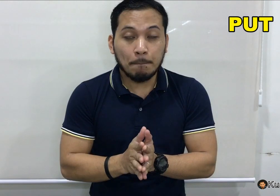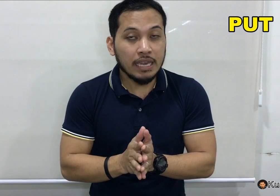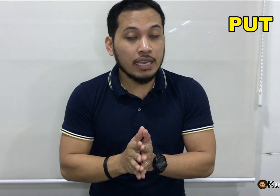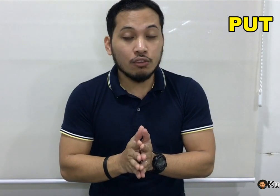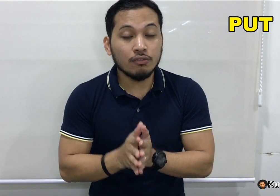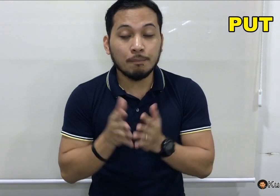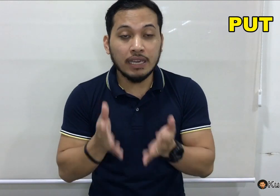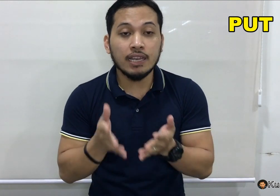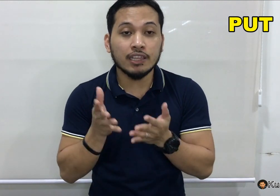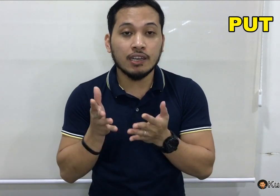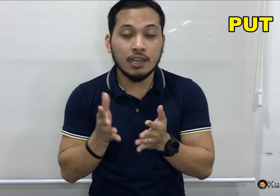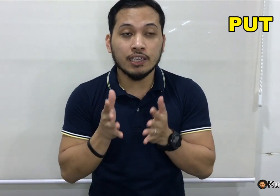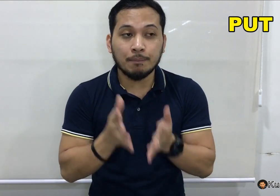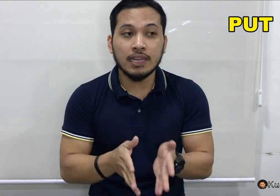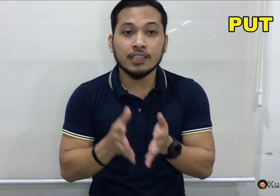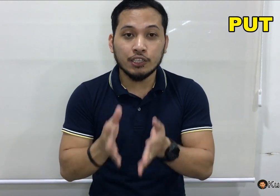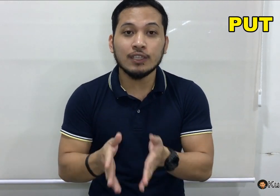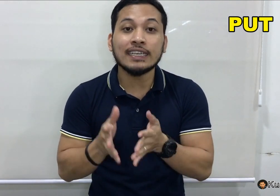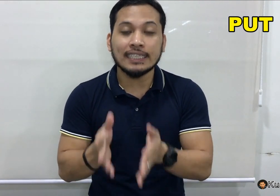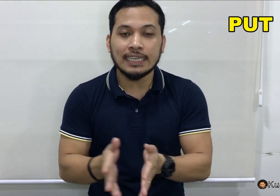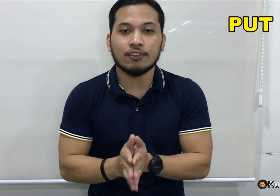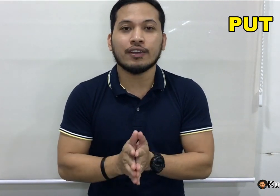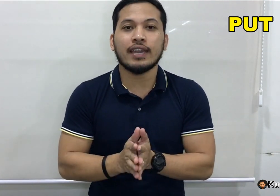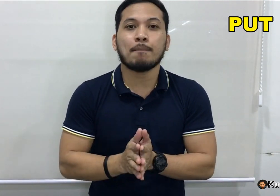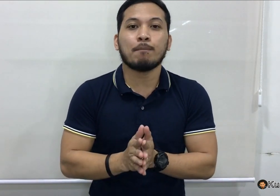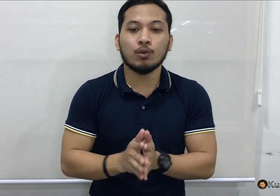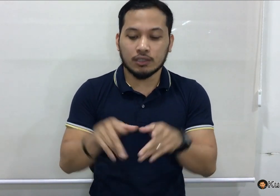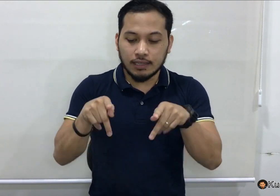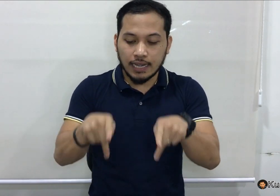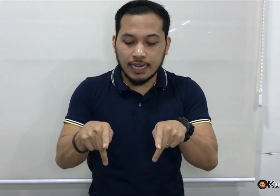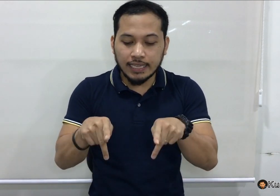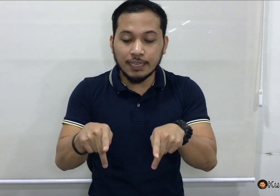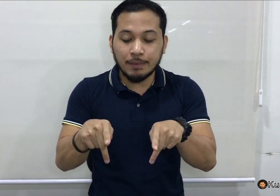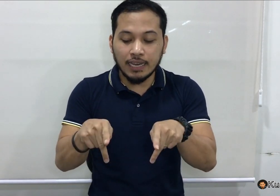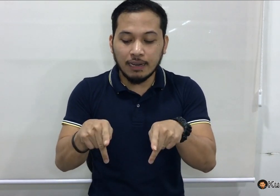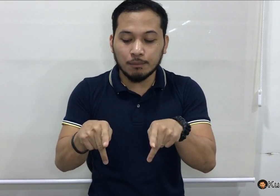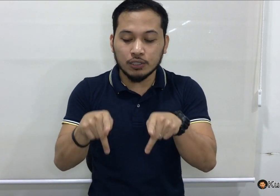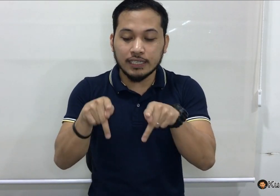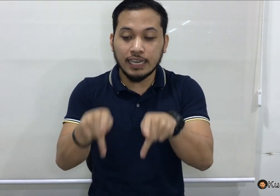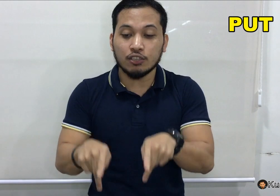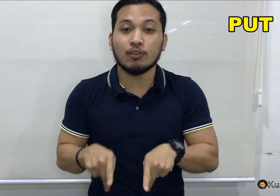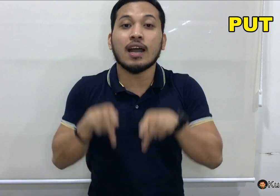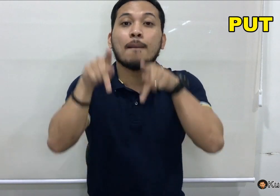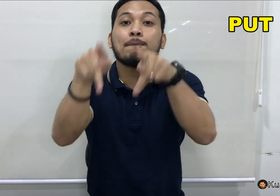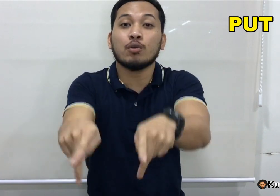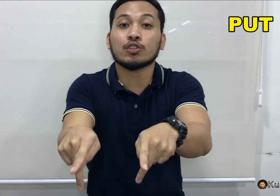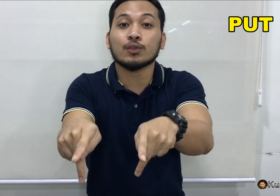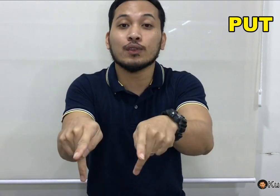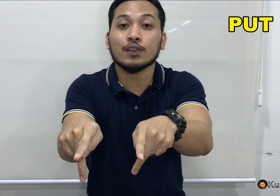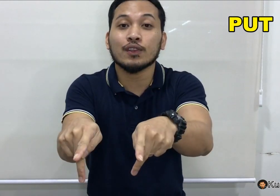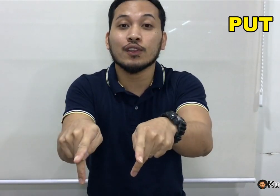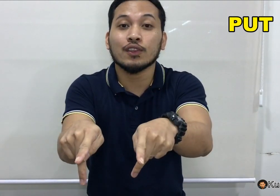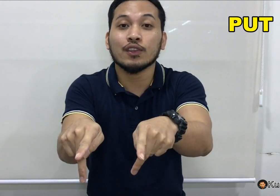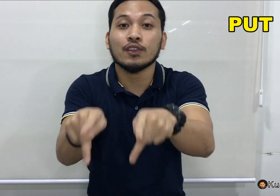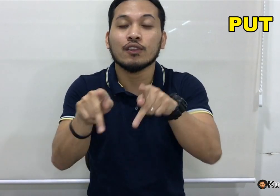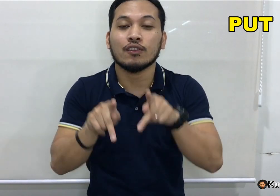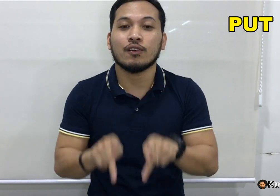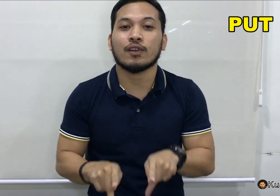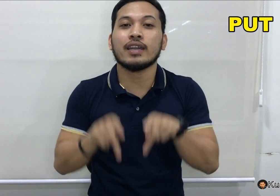P, yung P, letter P, letter P, letter P. Okay. Put. Naka-letter P ka lang po, kasi ganito lang. Put. Okay.